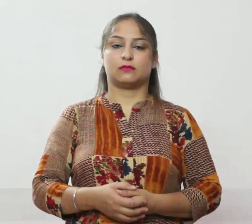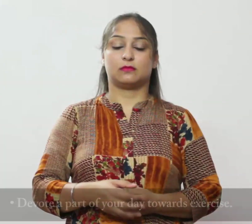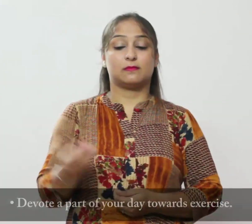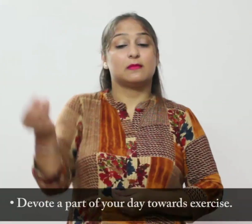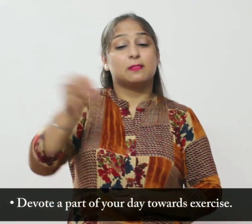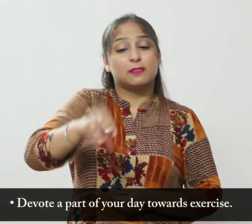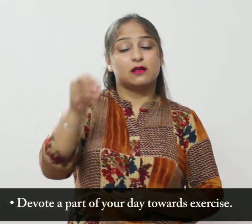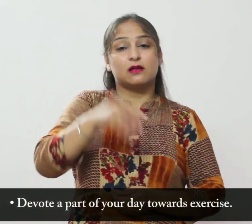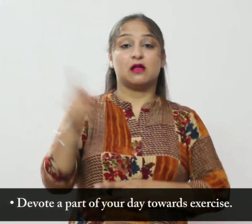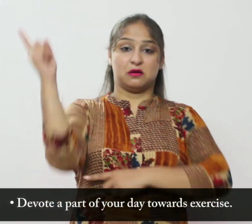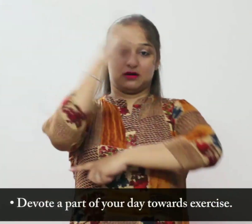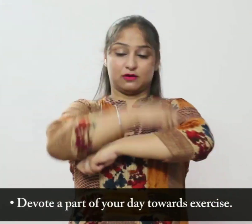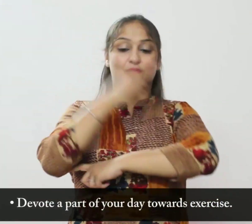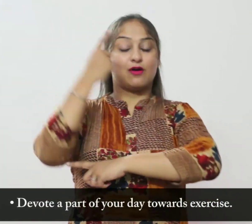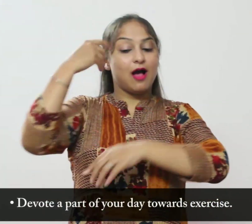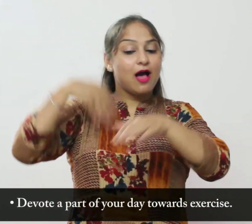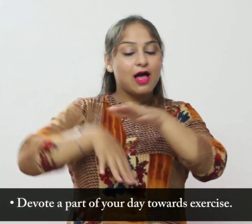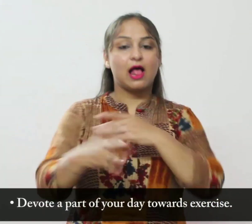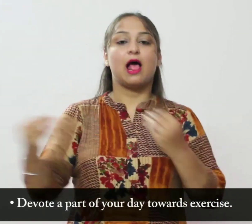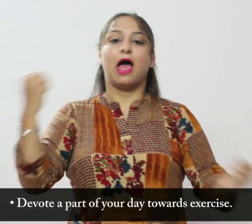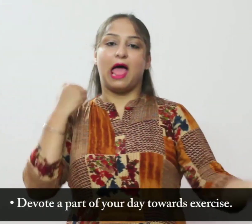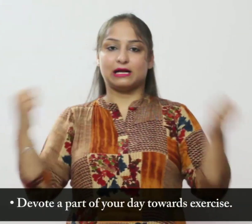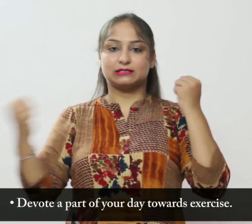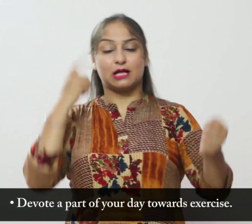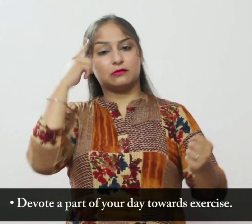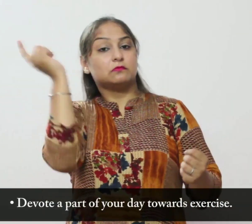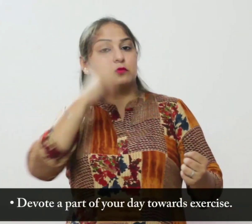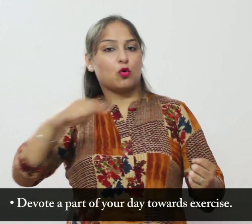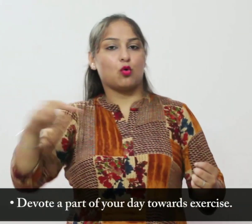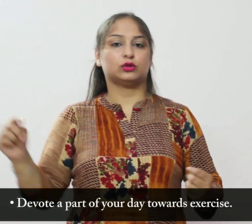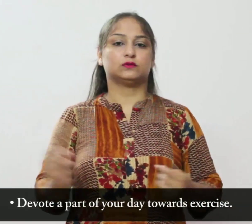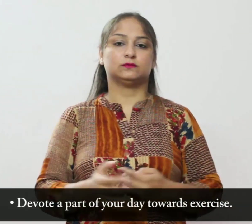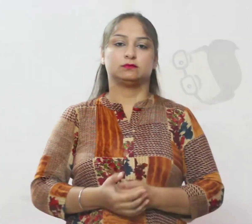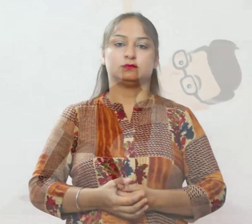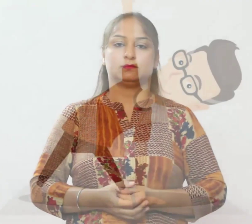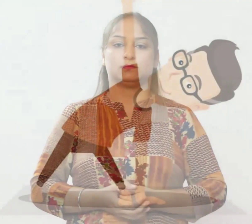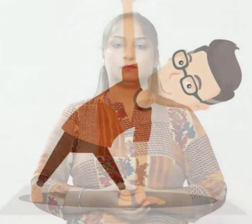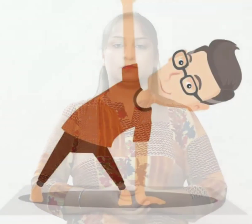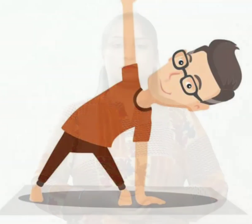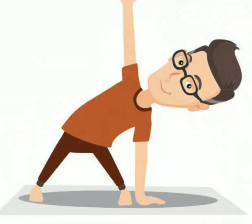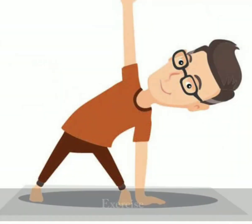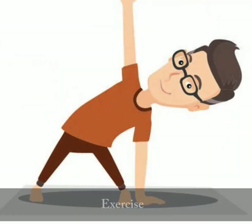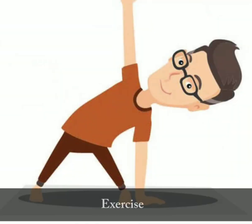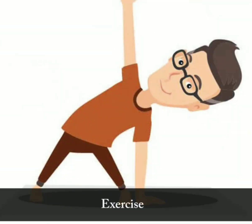अपने दिन का एक भाग व्ययायाम के लिए समर्पित करें। व्ययायाम